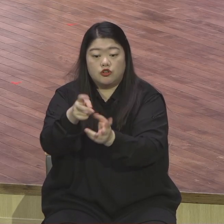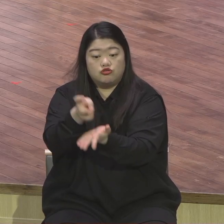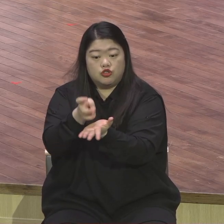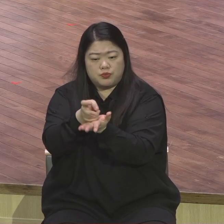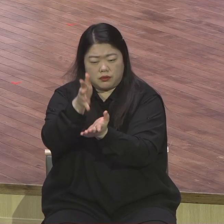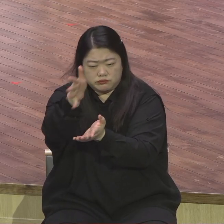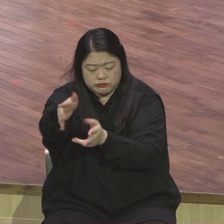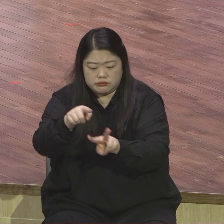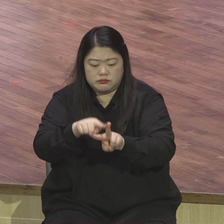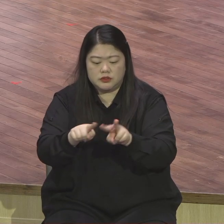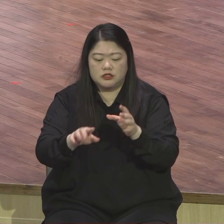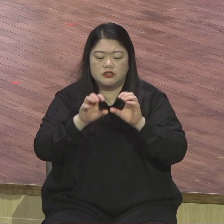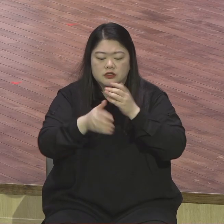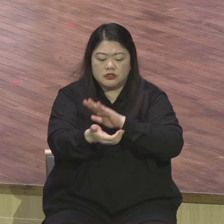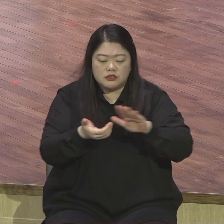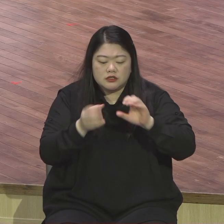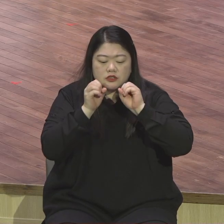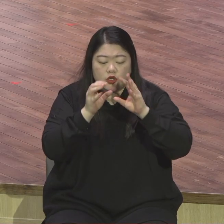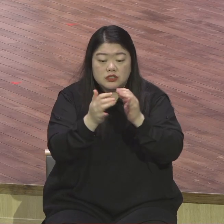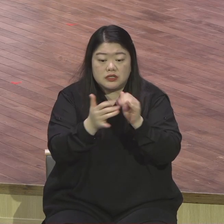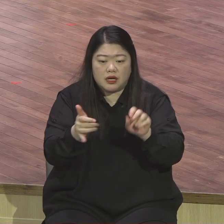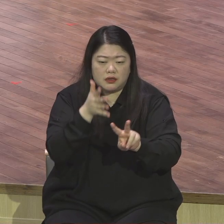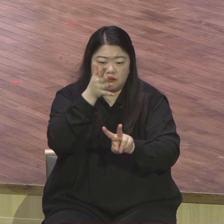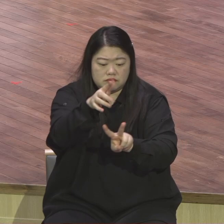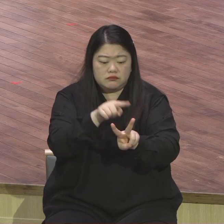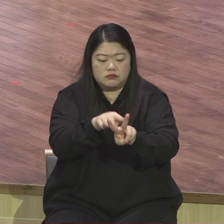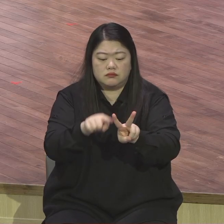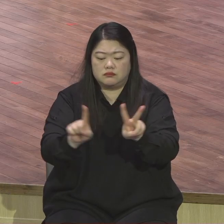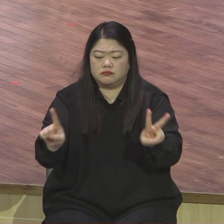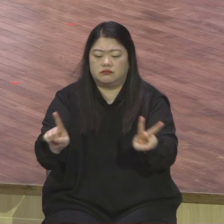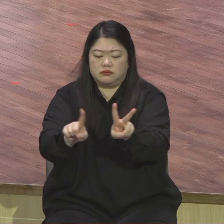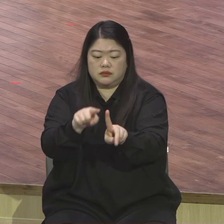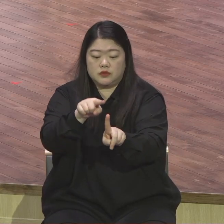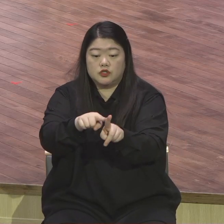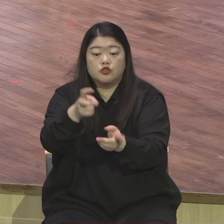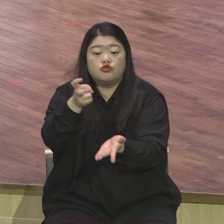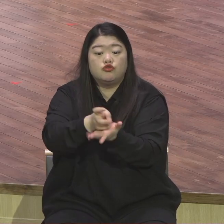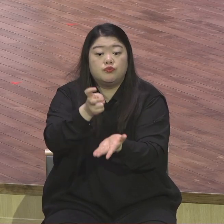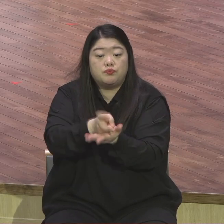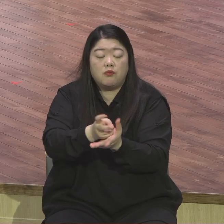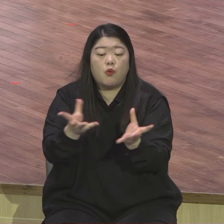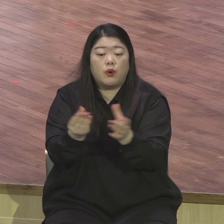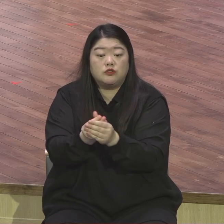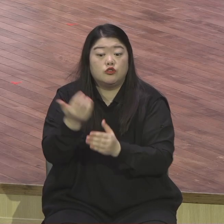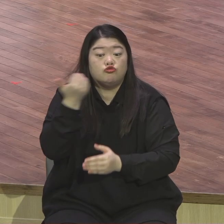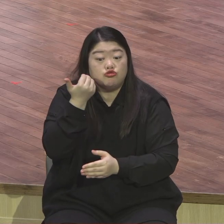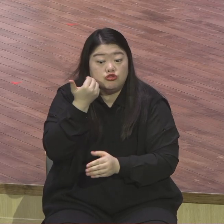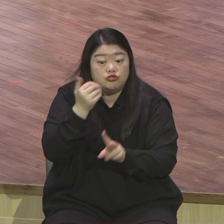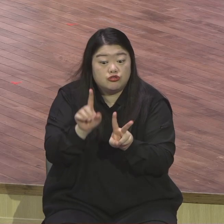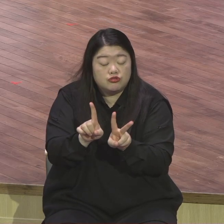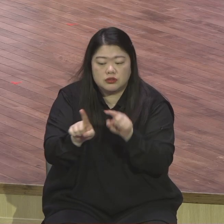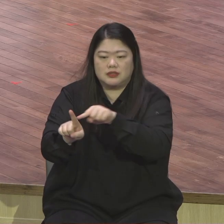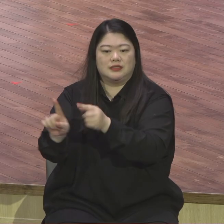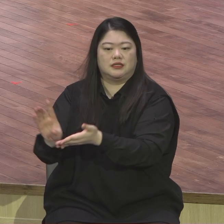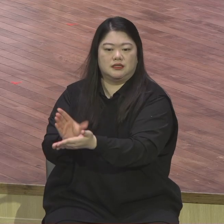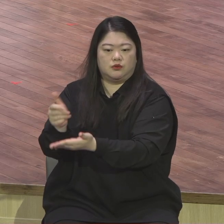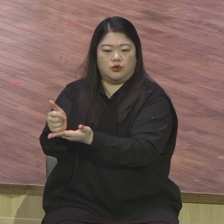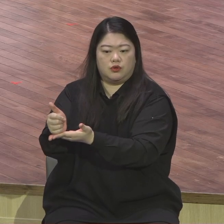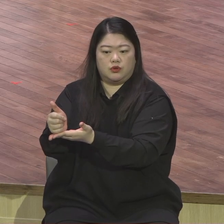메시아라는 의미예요 바로 예수님이 인류를 구원하신 그리스도였다 라고 하는 것을 보여주는